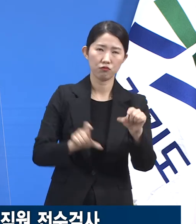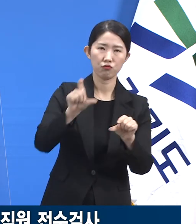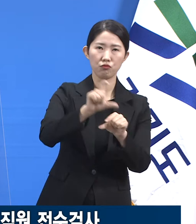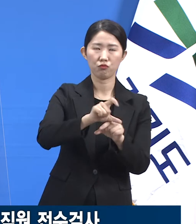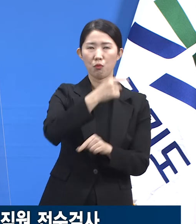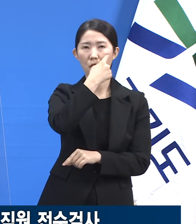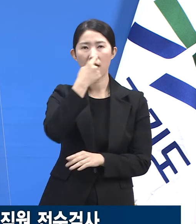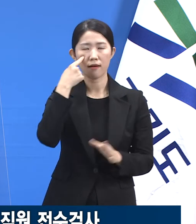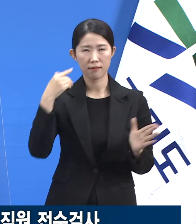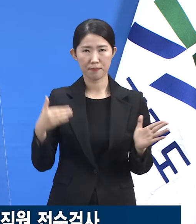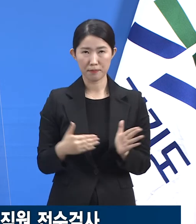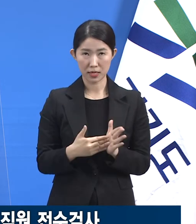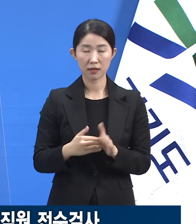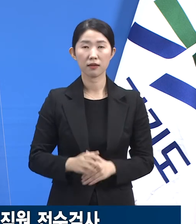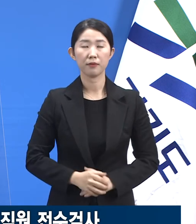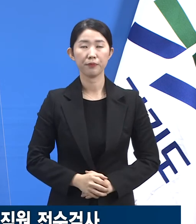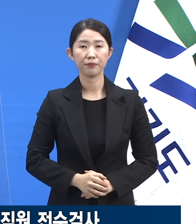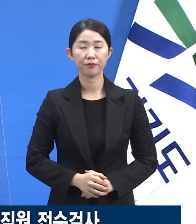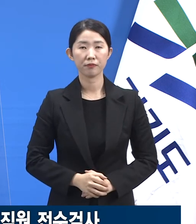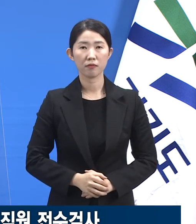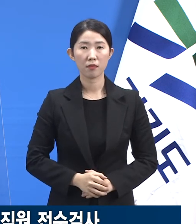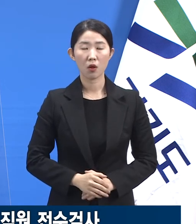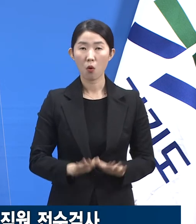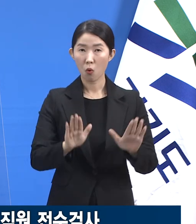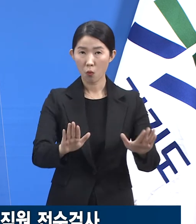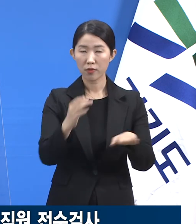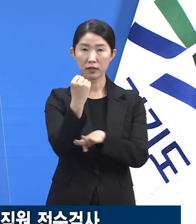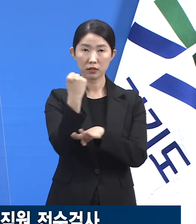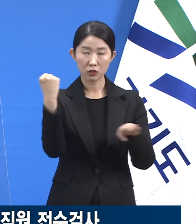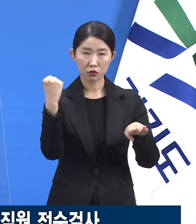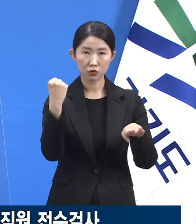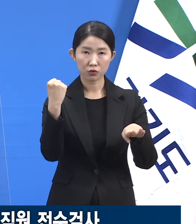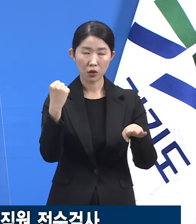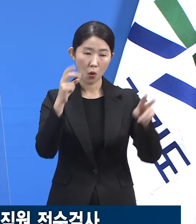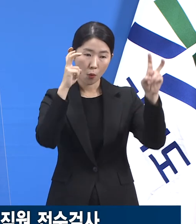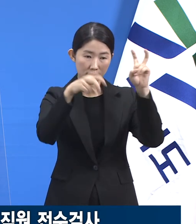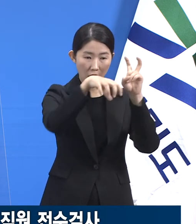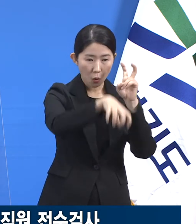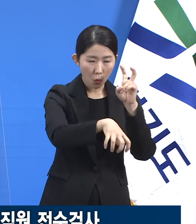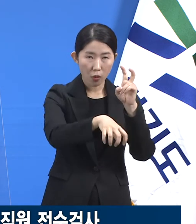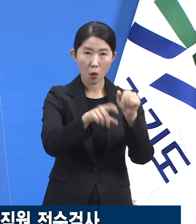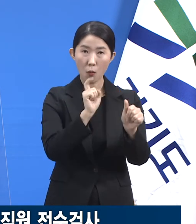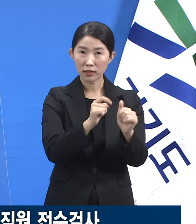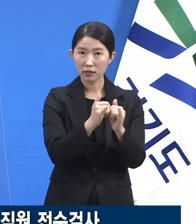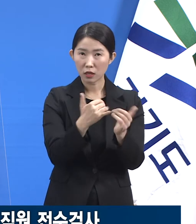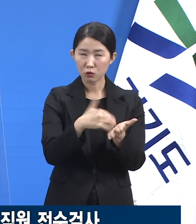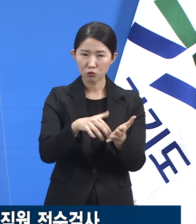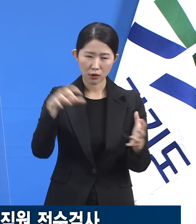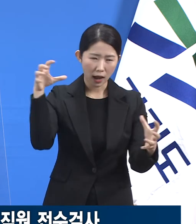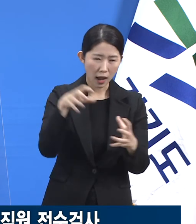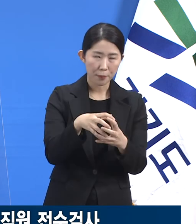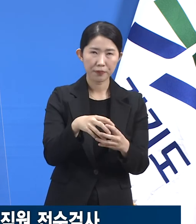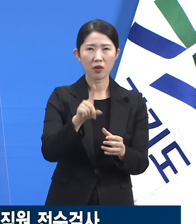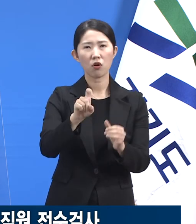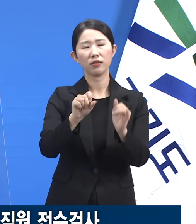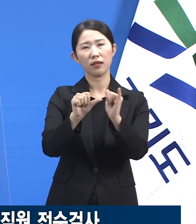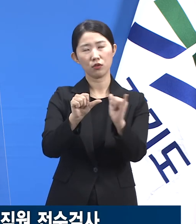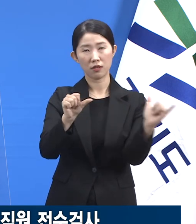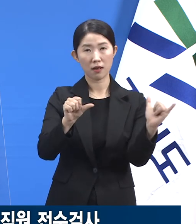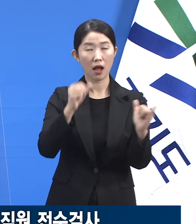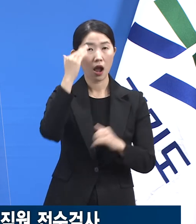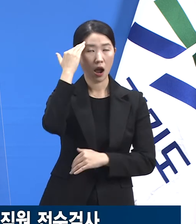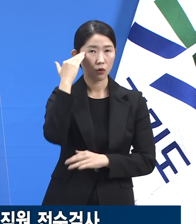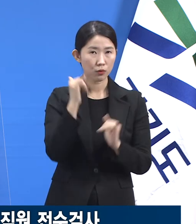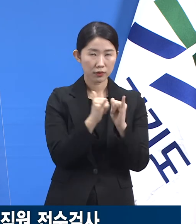18일 0시 기준 해당 사업장의 총 확진자는 15명입니다. 내국인